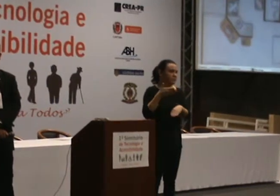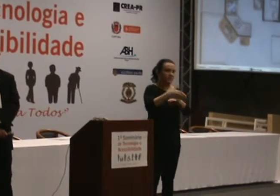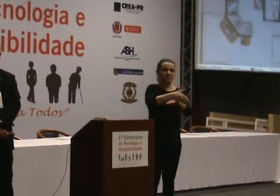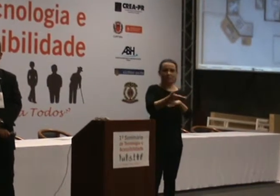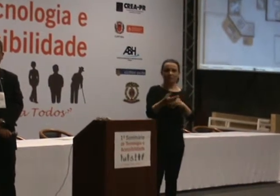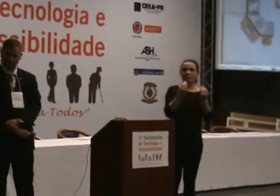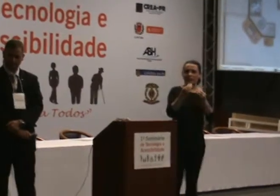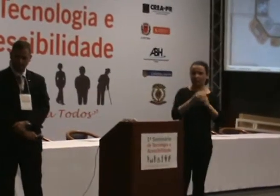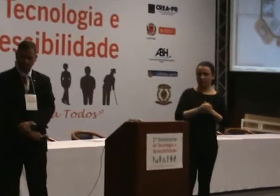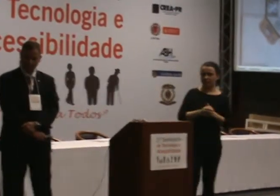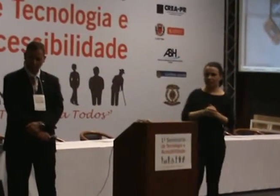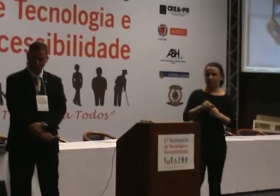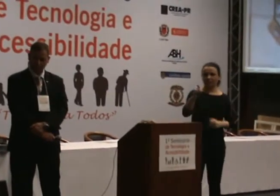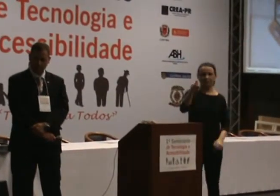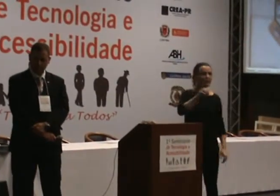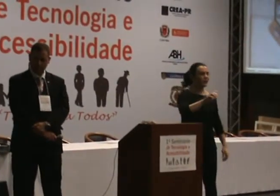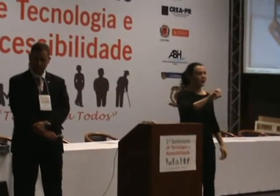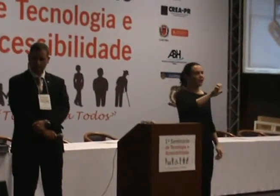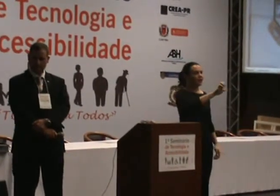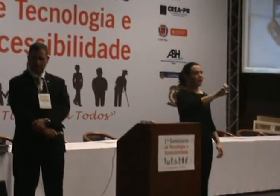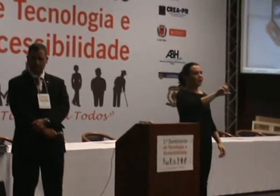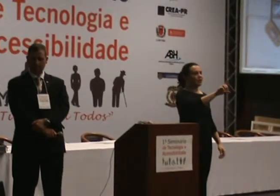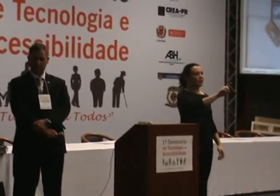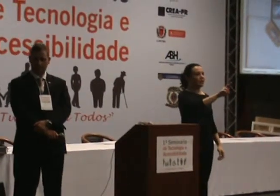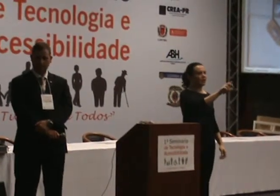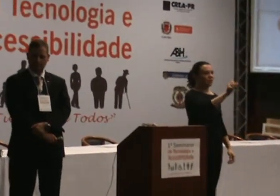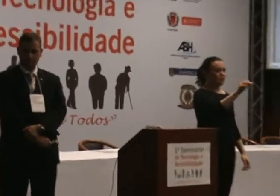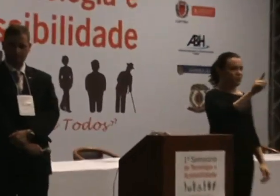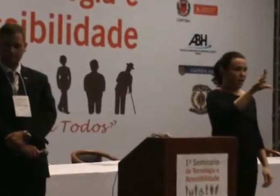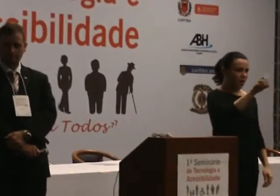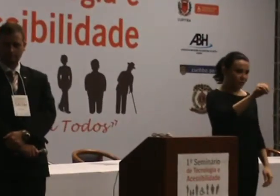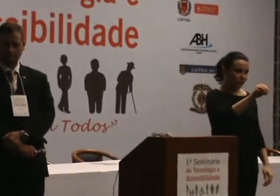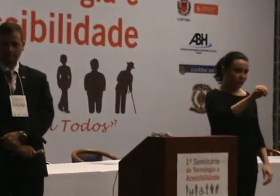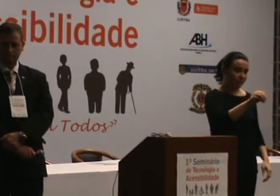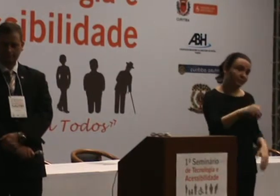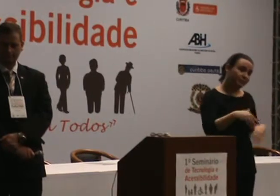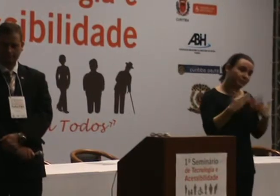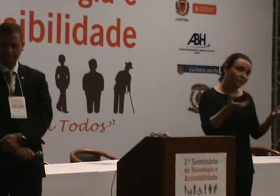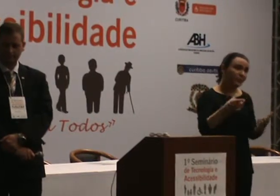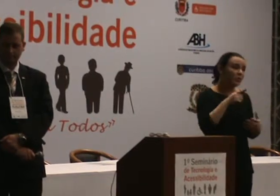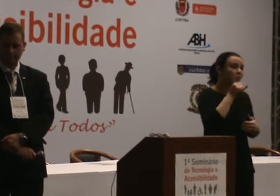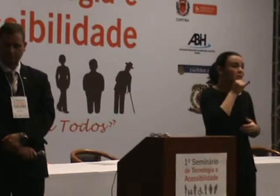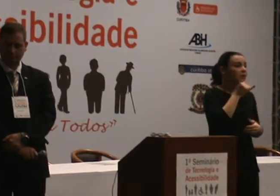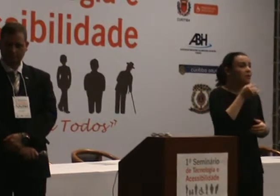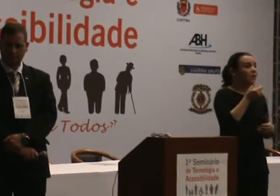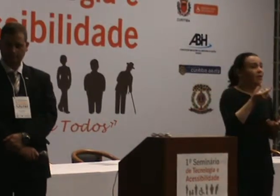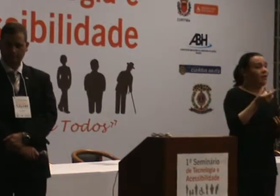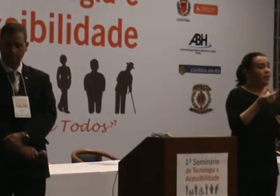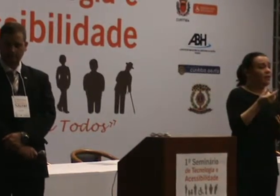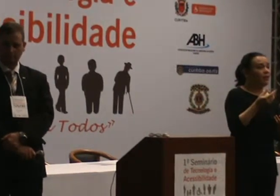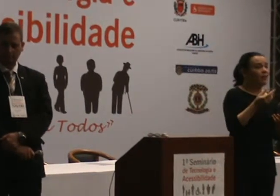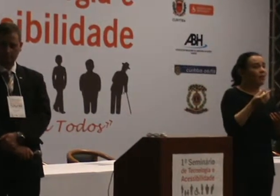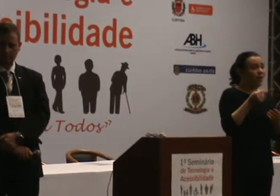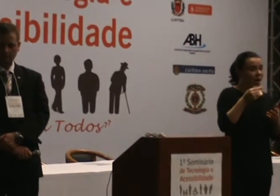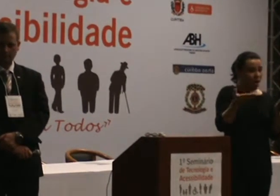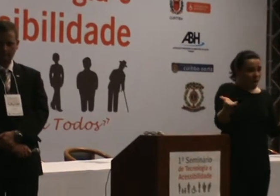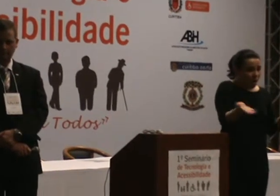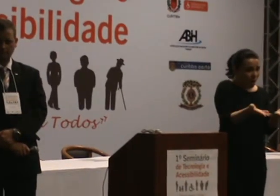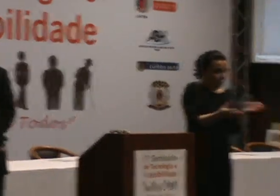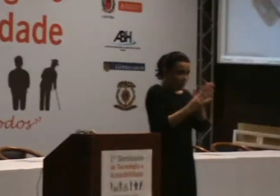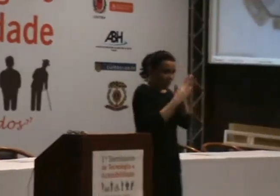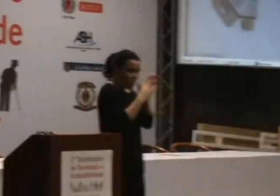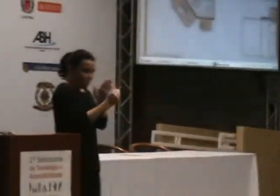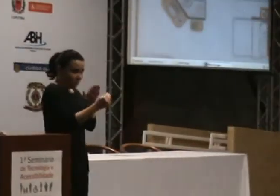Eduardo, nem todas as nuvens são ricas, né? E o modelo de negócio que existe hoje no mercado